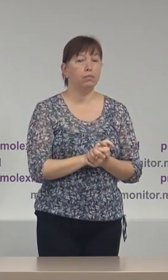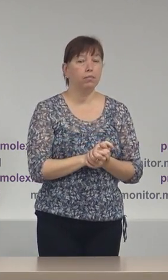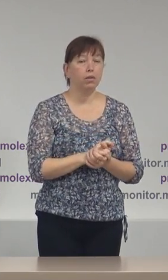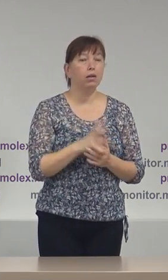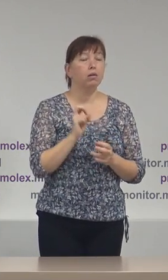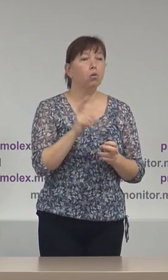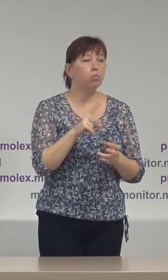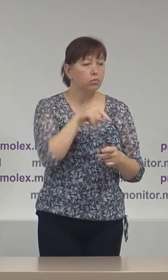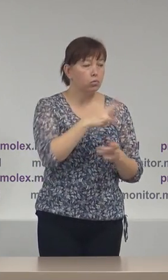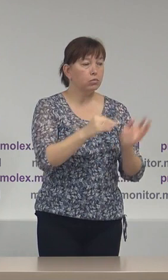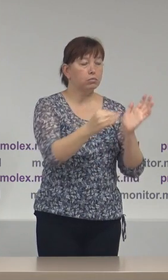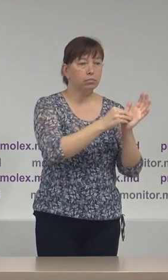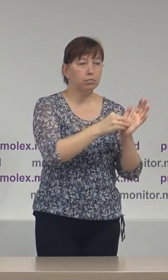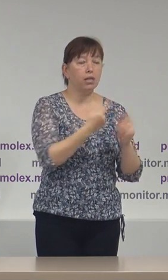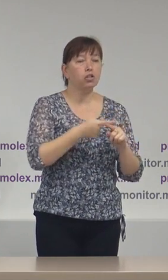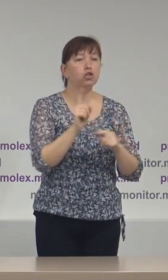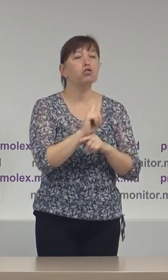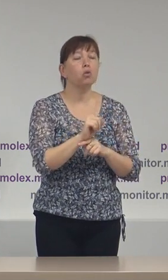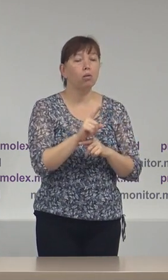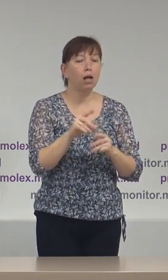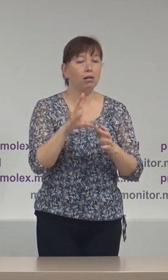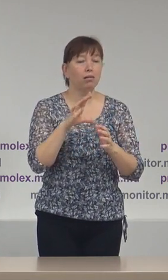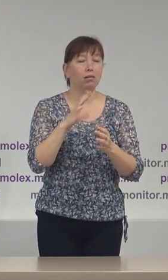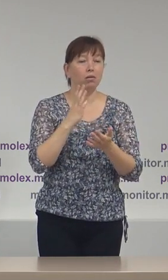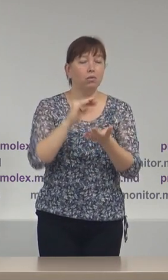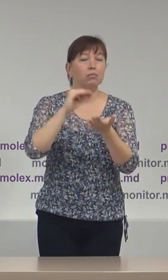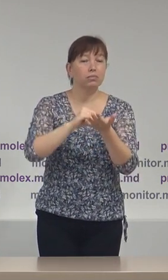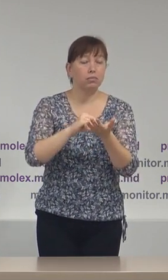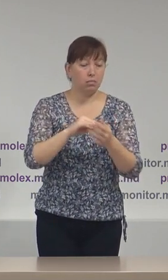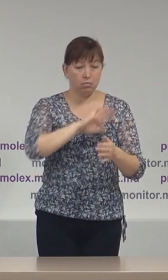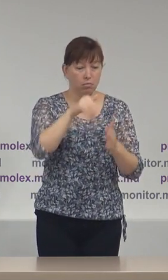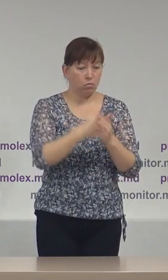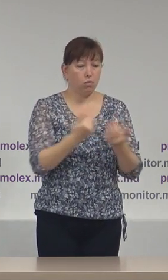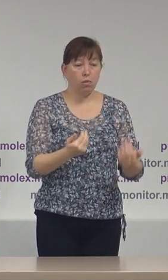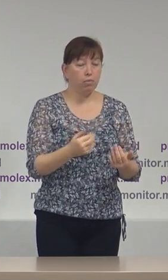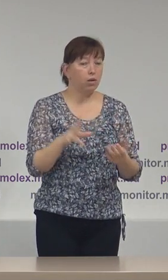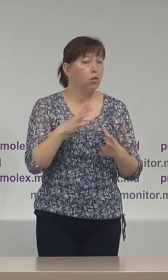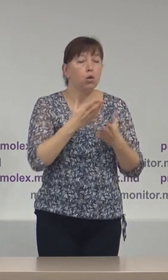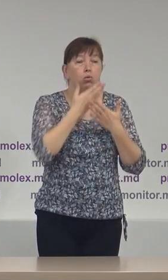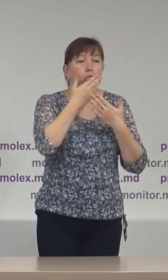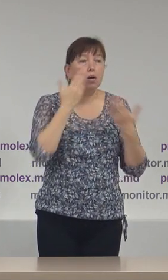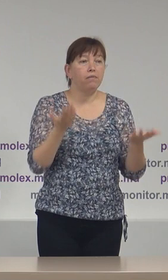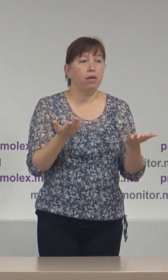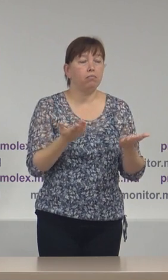menționate în acea circulară a Comisiei Electorale Centrale. Totuși, până la momentul de față, nu avem